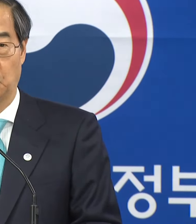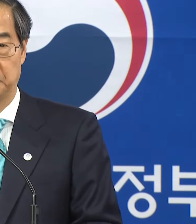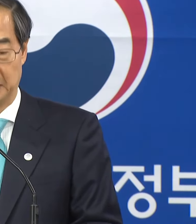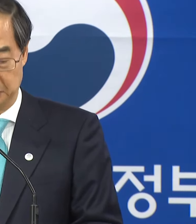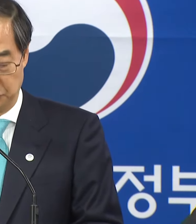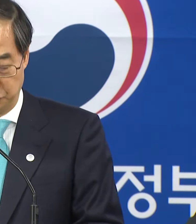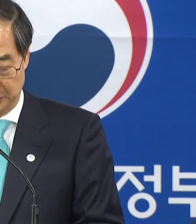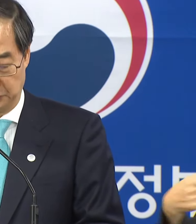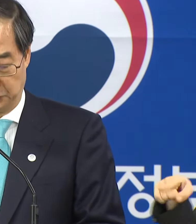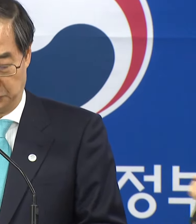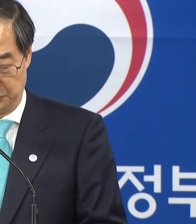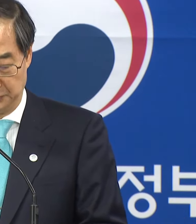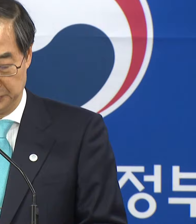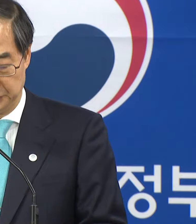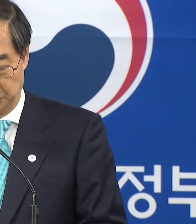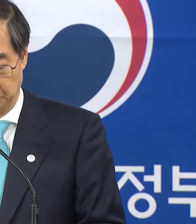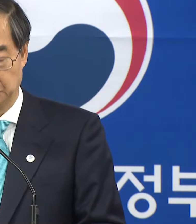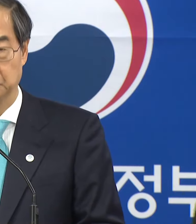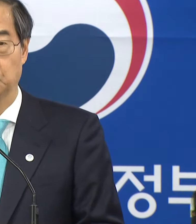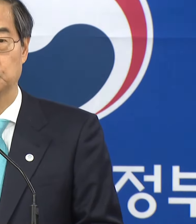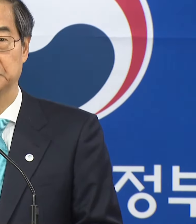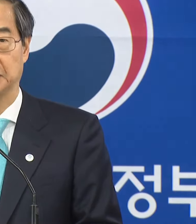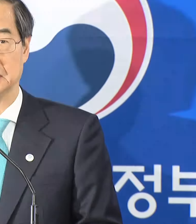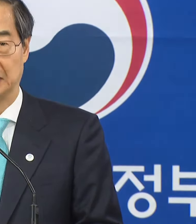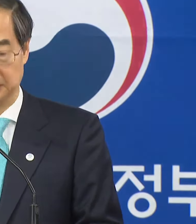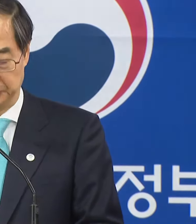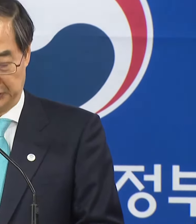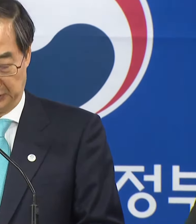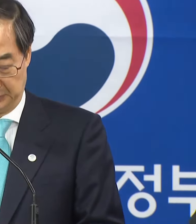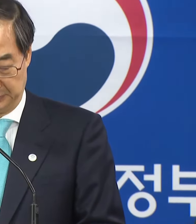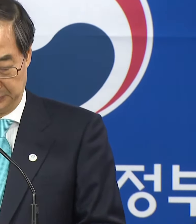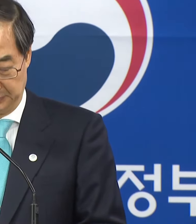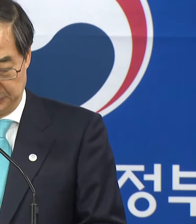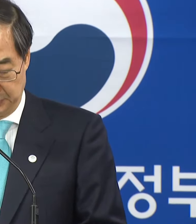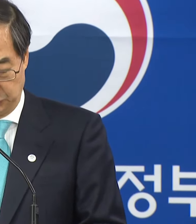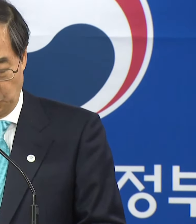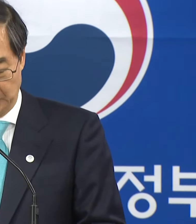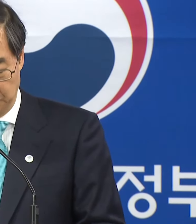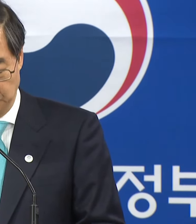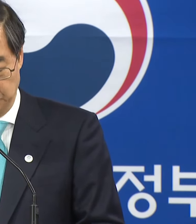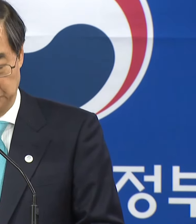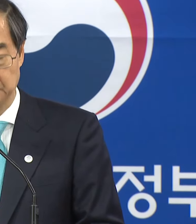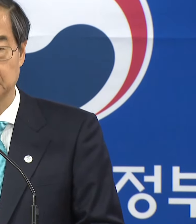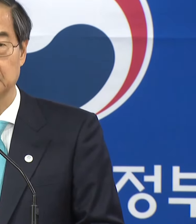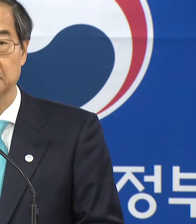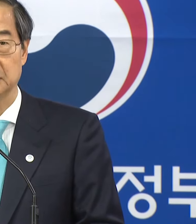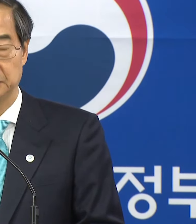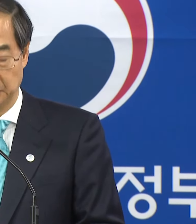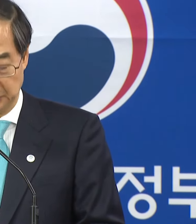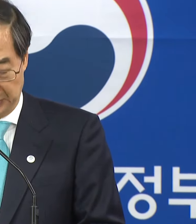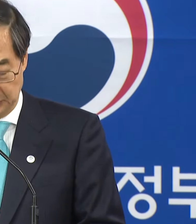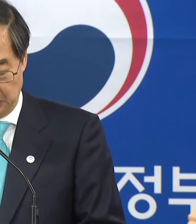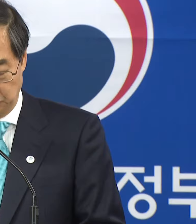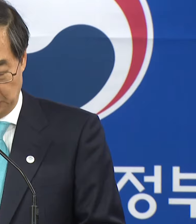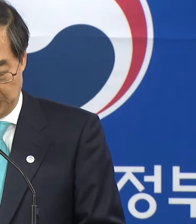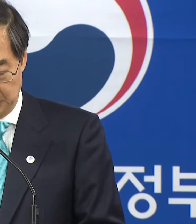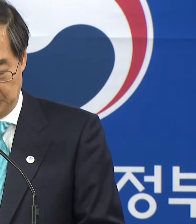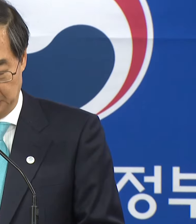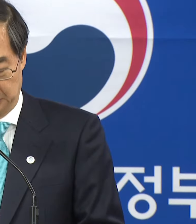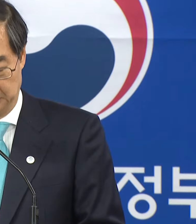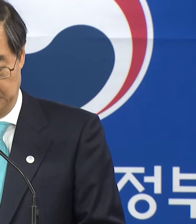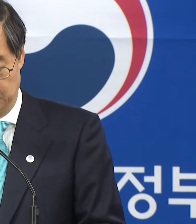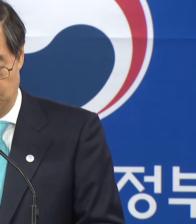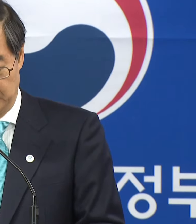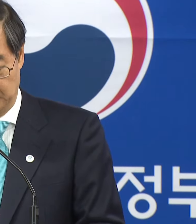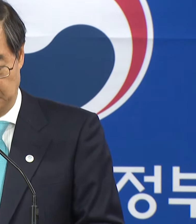농업발전을 위해서도 전혀 도움이 되지 않습니다. 그동안 정부는 이번 개정안과